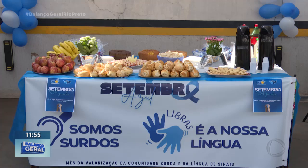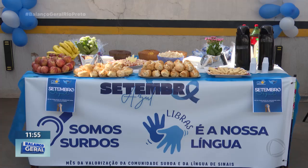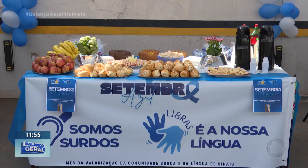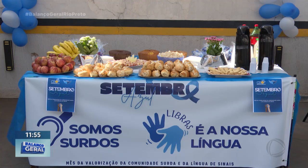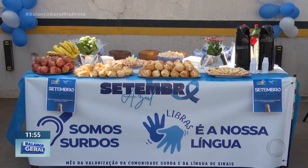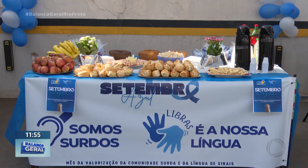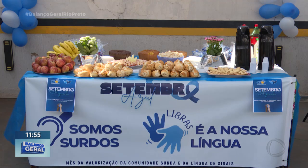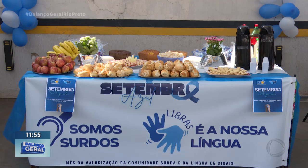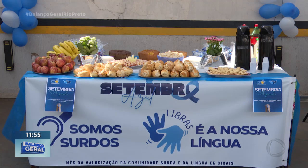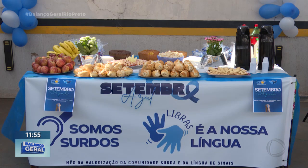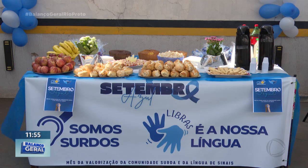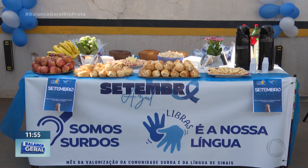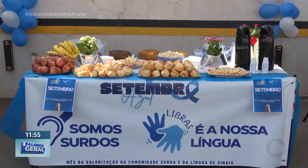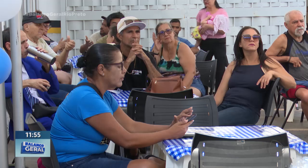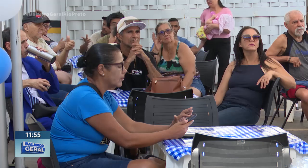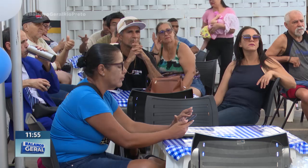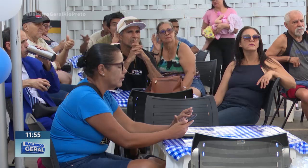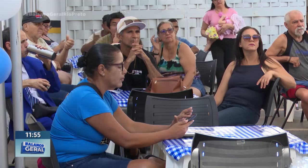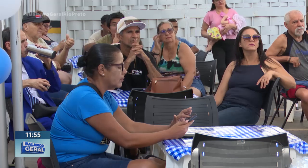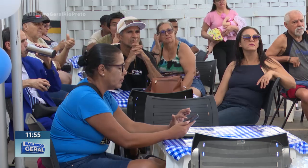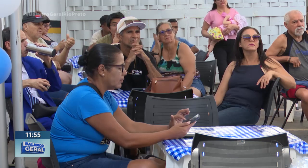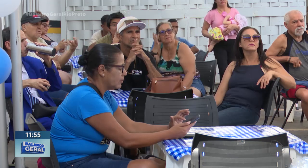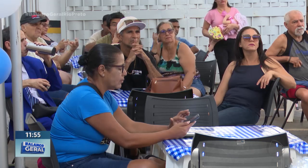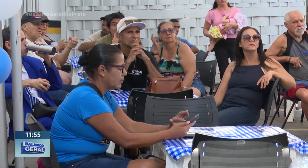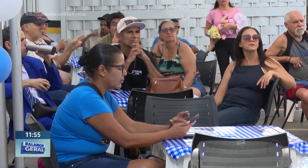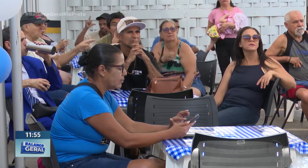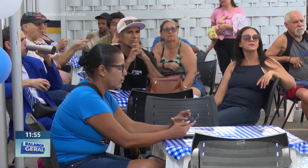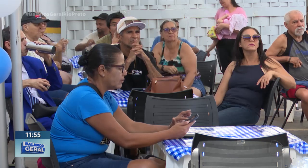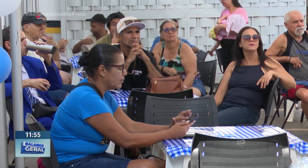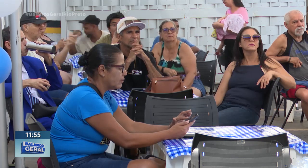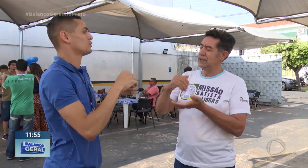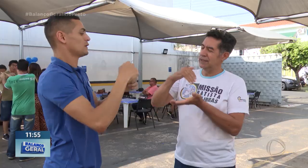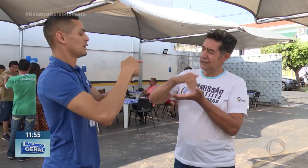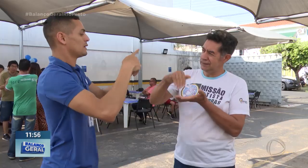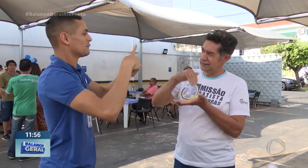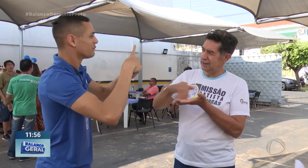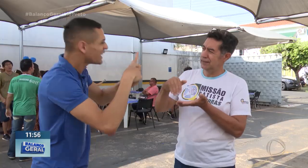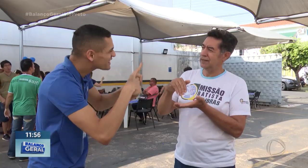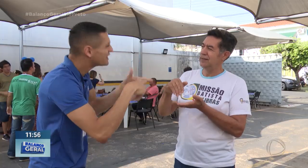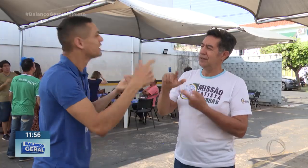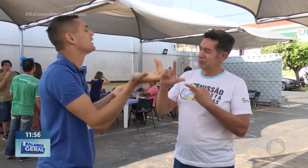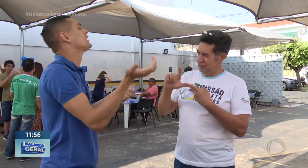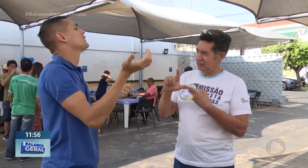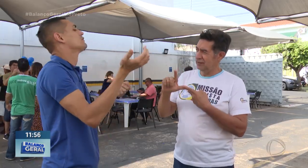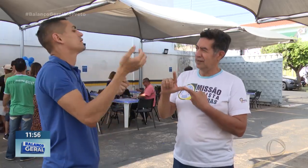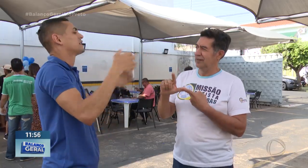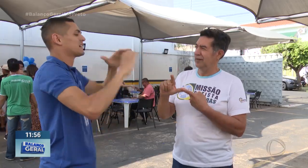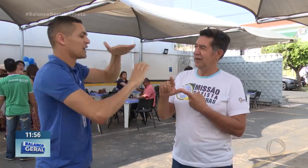Aqui em São José do Rio Preto, a gente tem um excelente exemplo. Parabéns aí a todos. Parabéns. Parabéns.